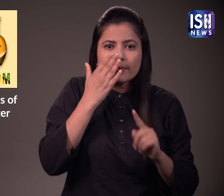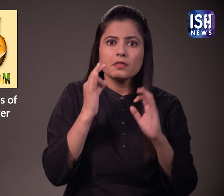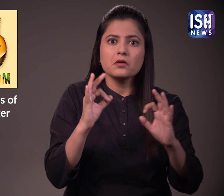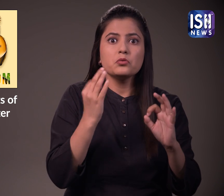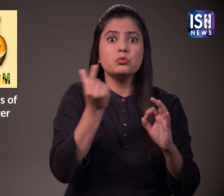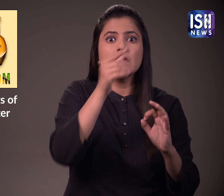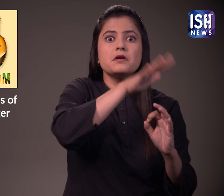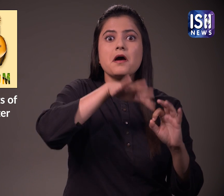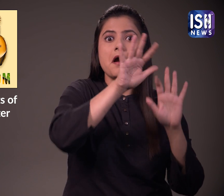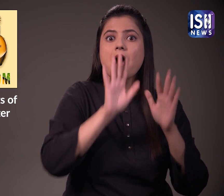रूप में इस्तमाल करते है